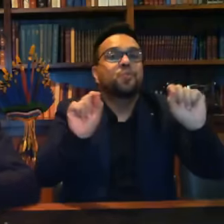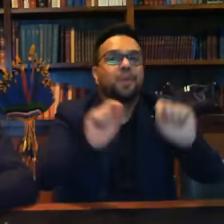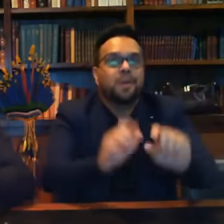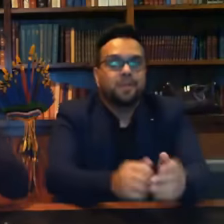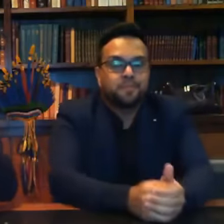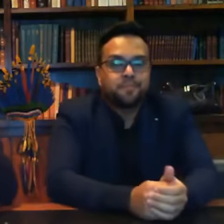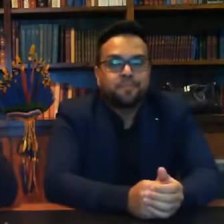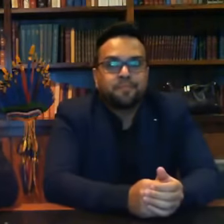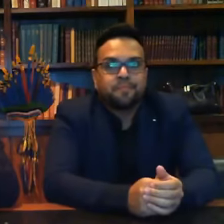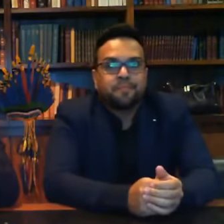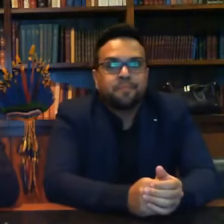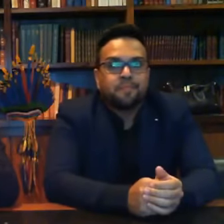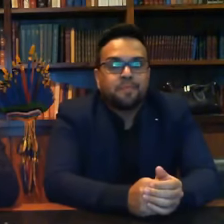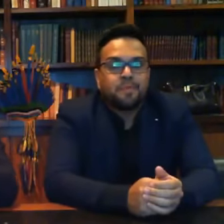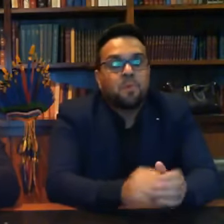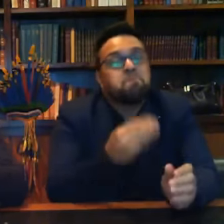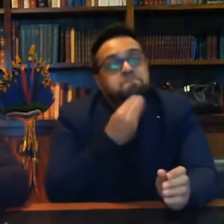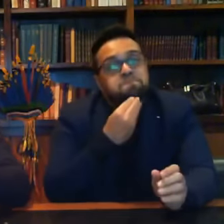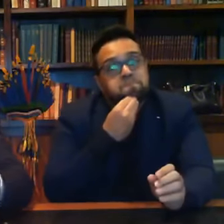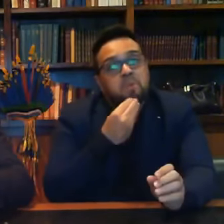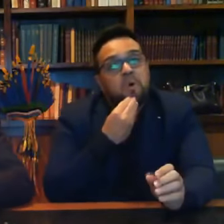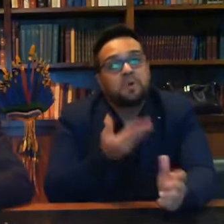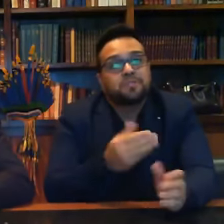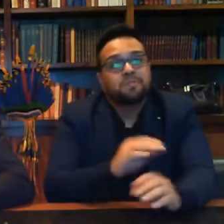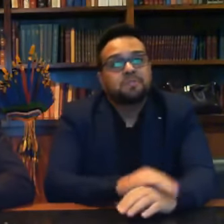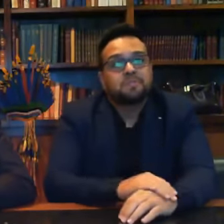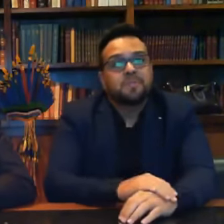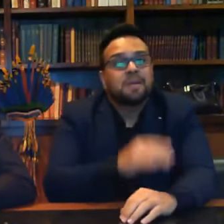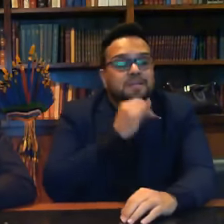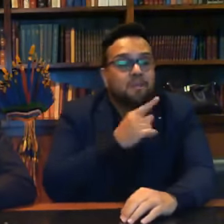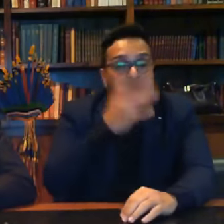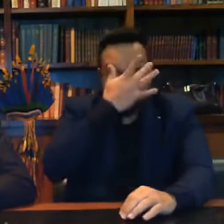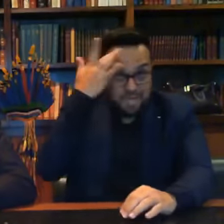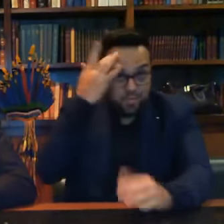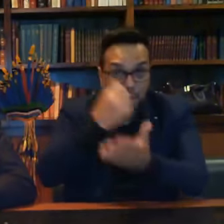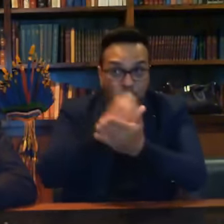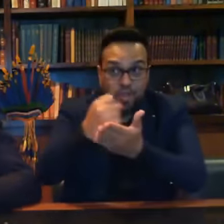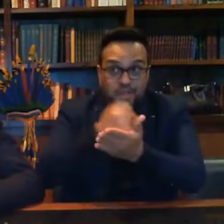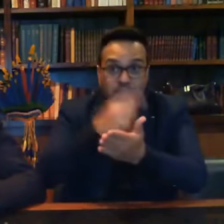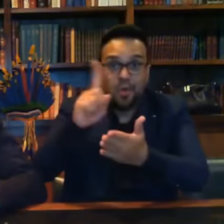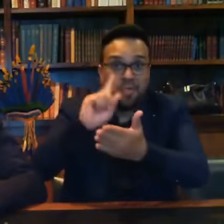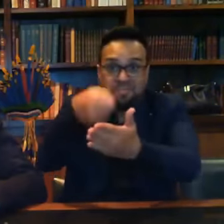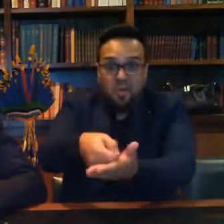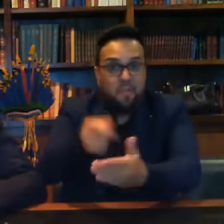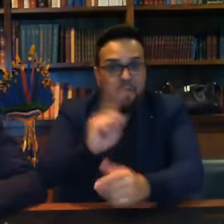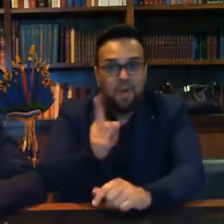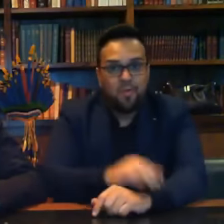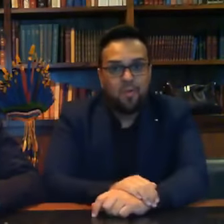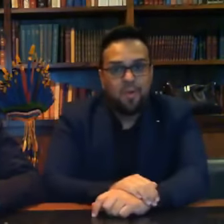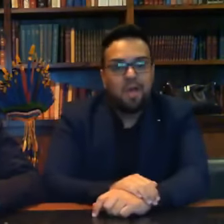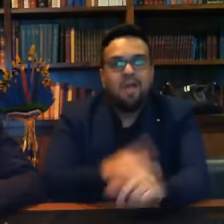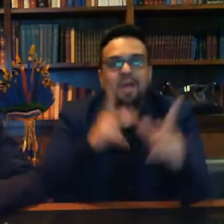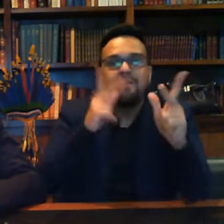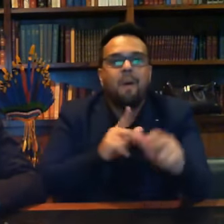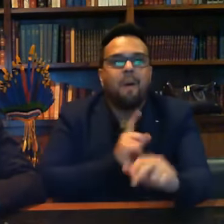de quem os contratou para sumir com 12 milhões de votos. Levaram um calote,